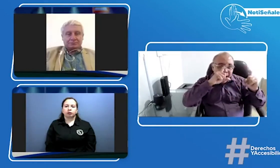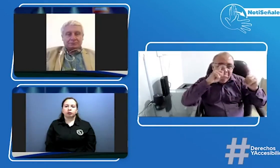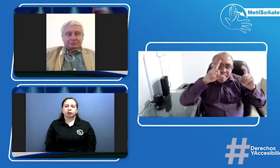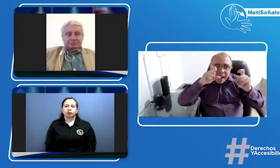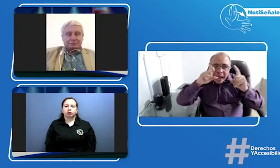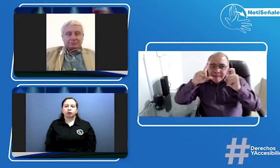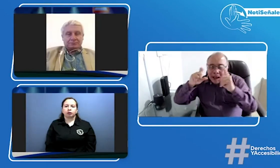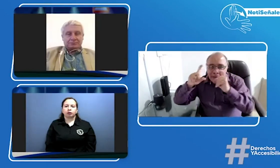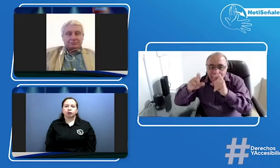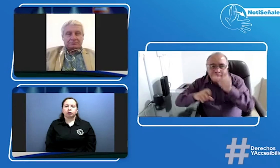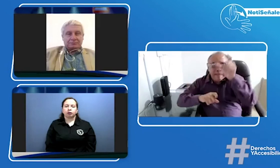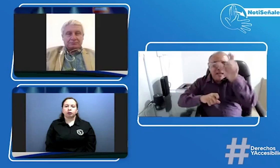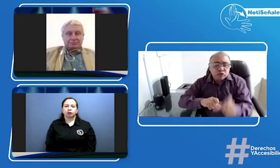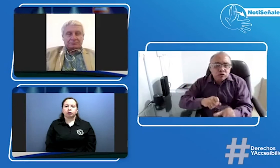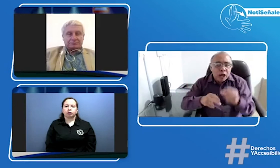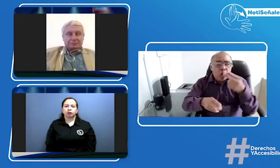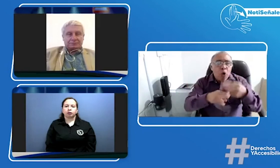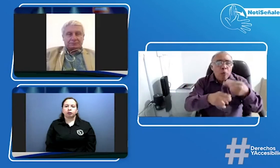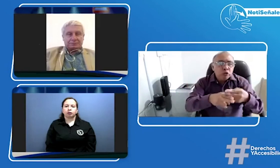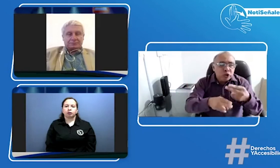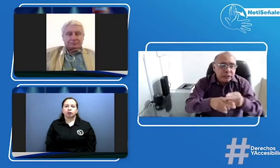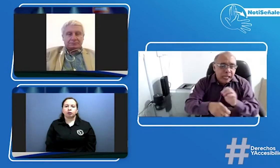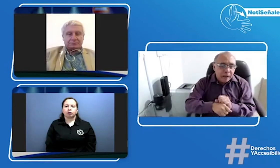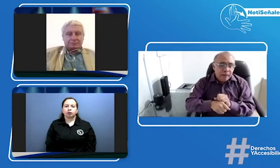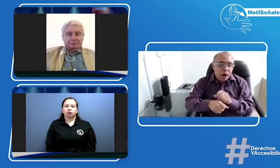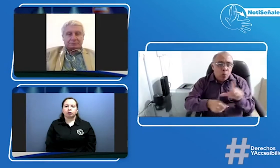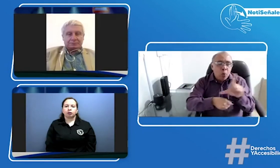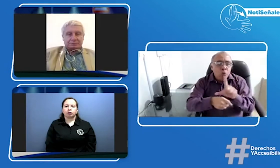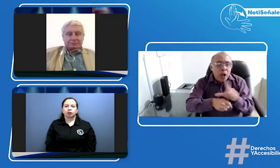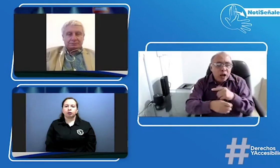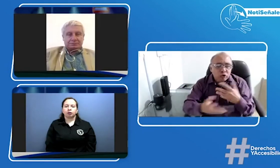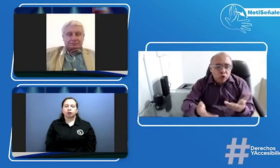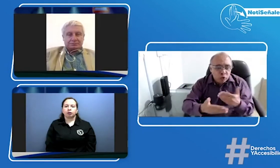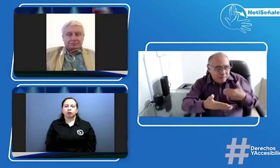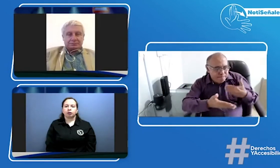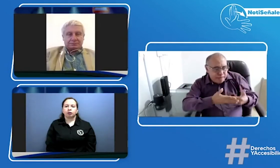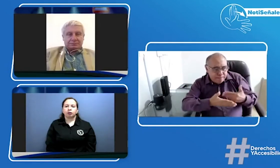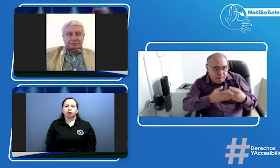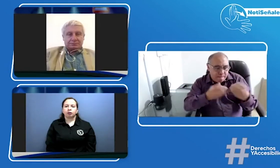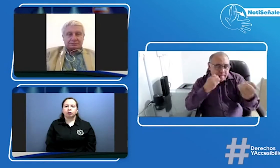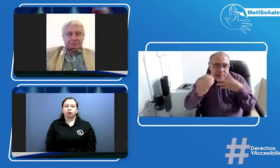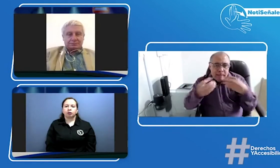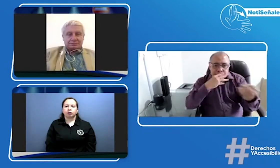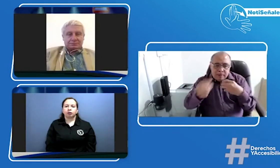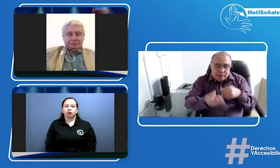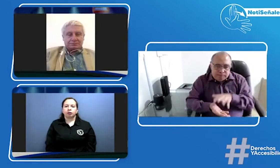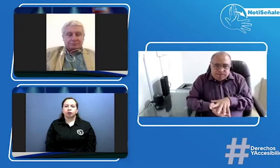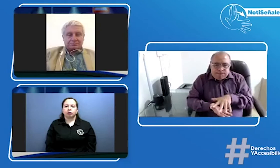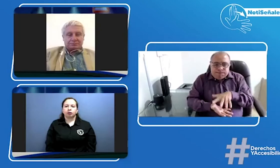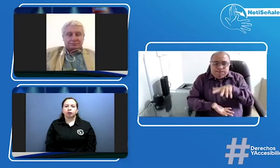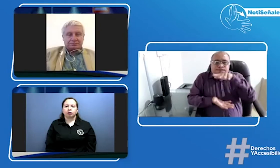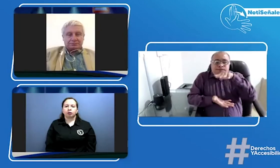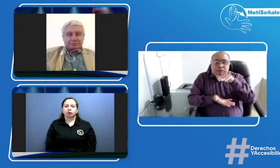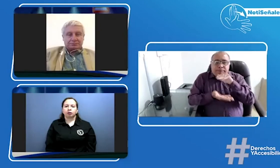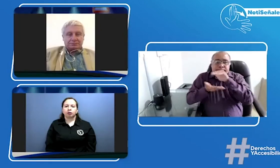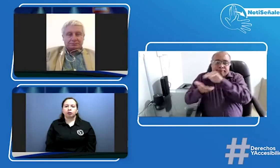sorda no tanto sólo la queja sino la evidencia también cómo se llama el lugar donde usted lo